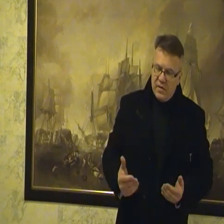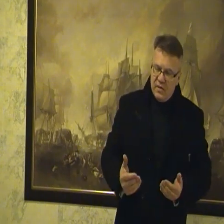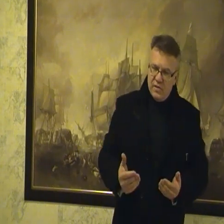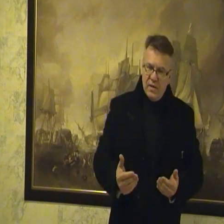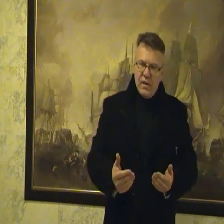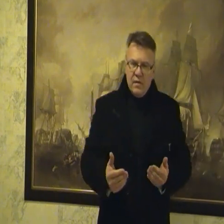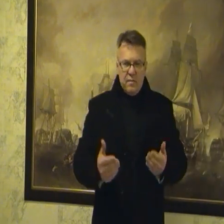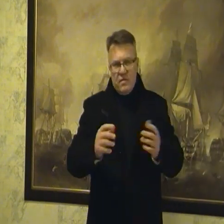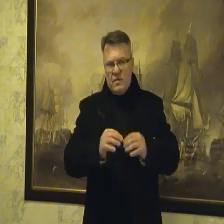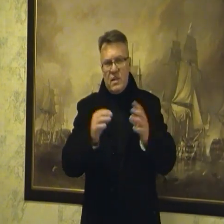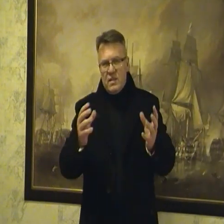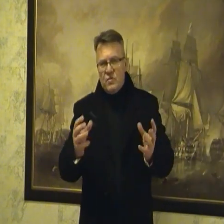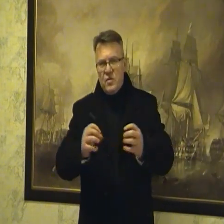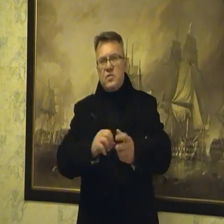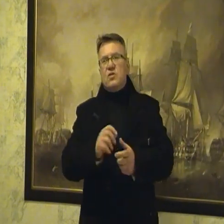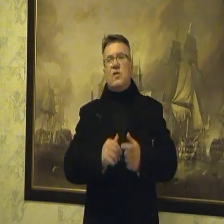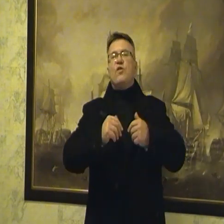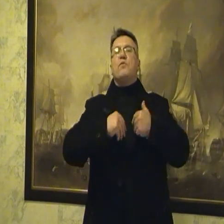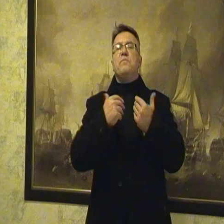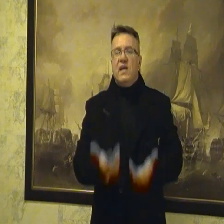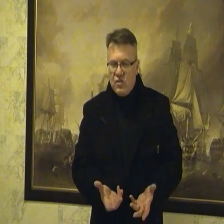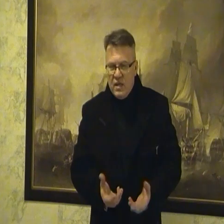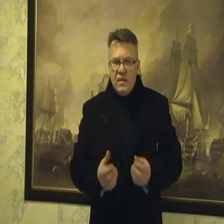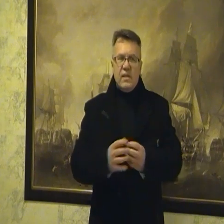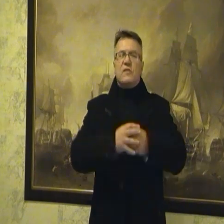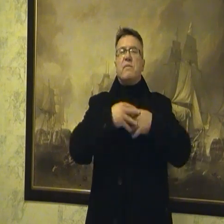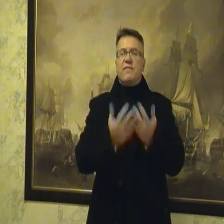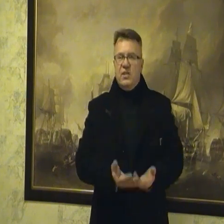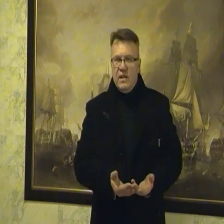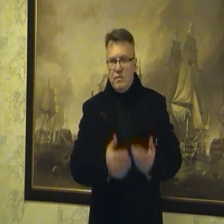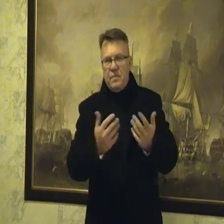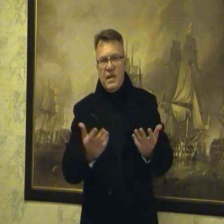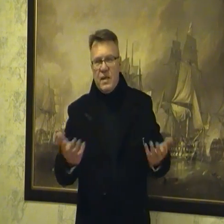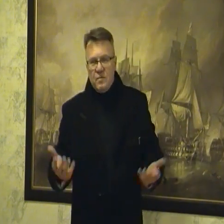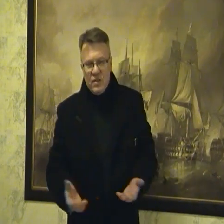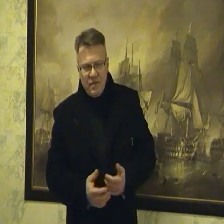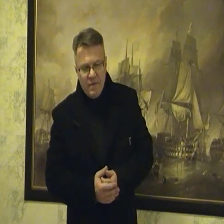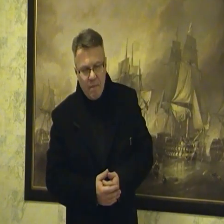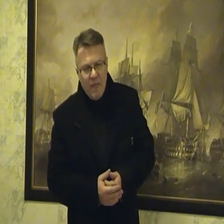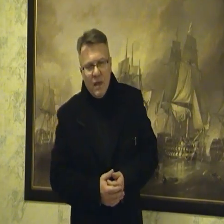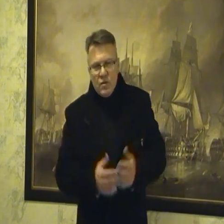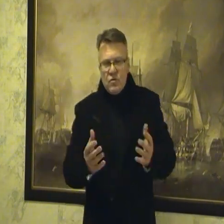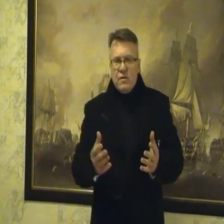powiedzieć. I teraz musimy przejść do tego probieża, tego sprawdzianu, papierek lachmusowy. Otóż